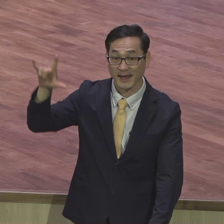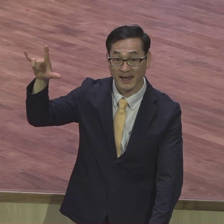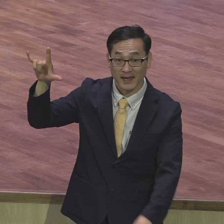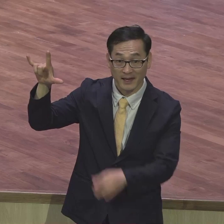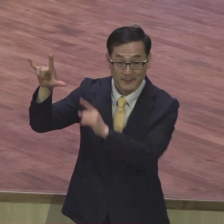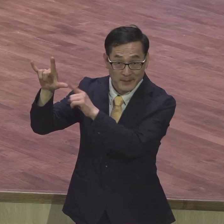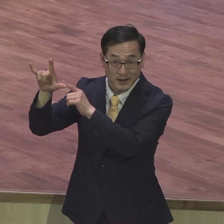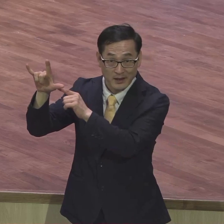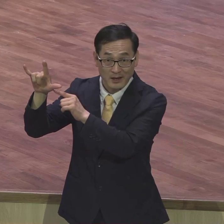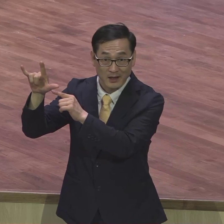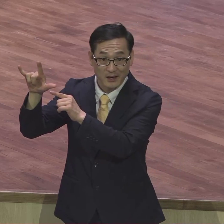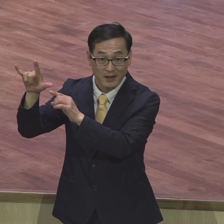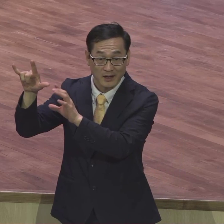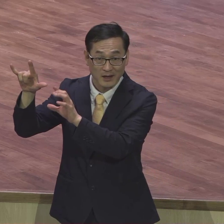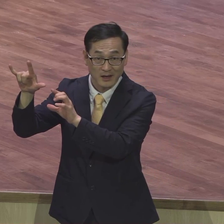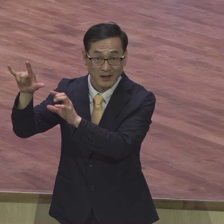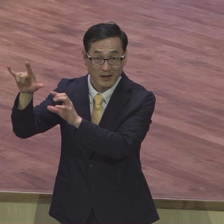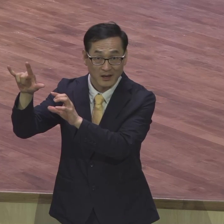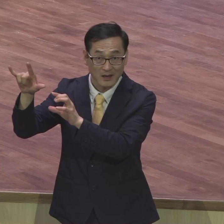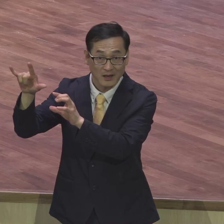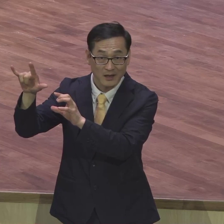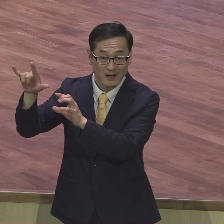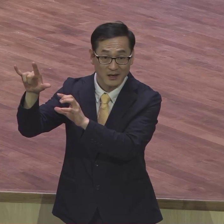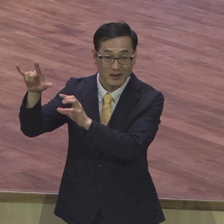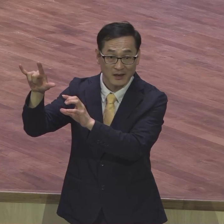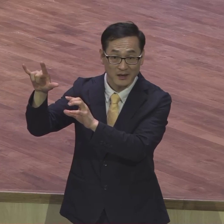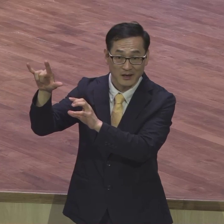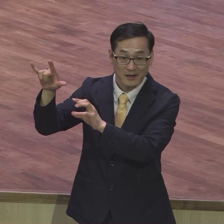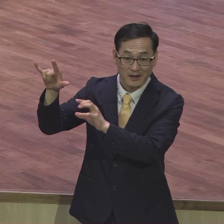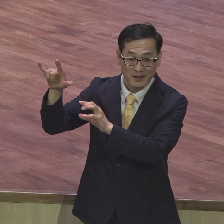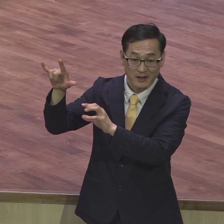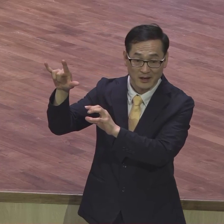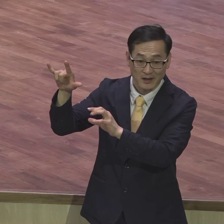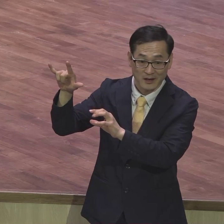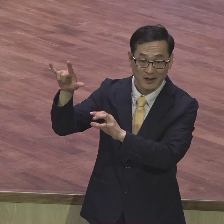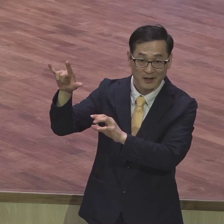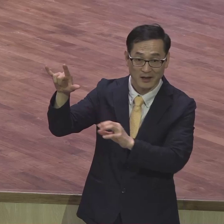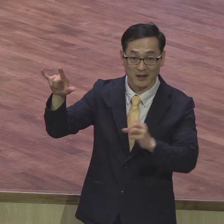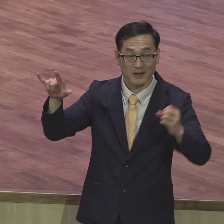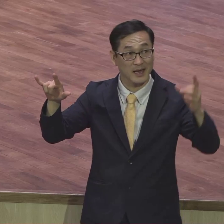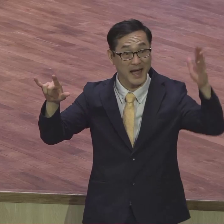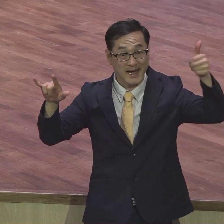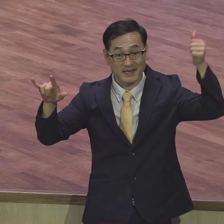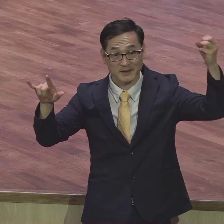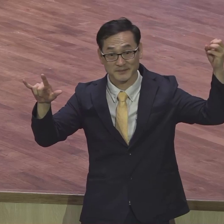같습니까? 빛이 해를 비추는 거예요 그 하나는 빛을 안 비추면 해는 빛을 잃고